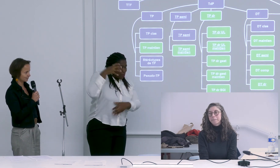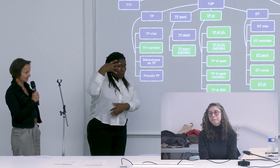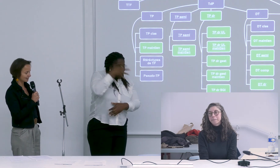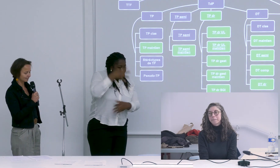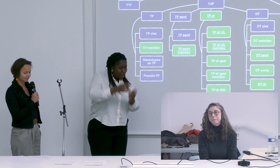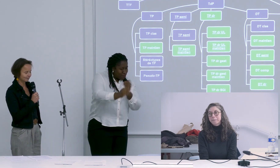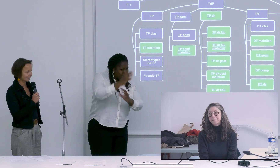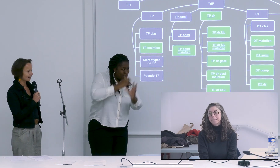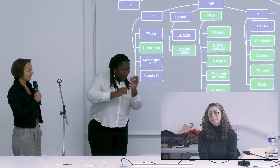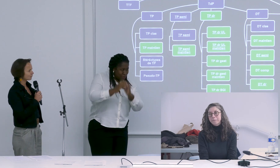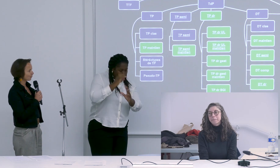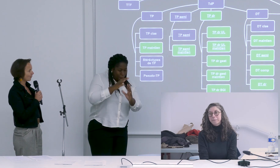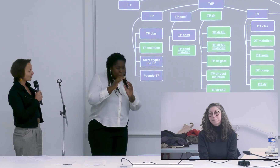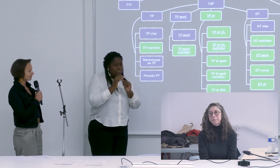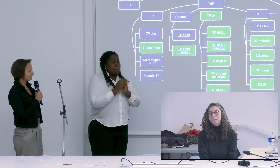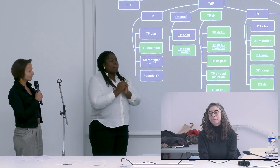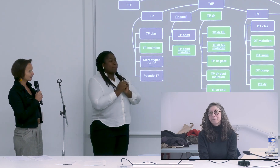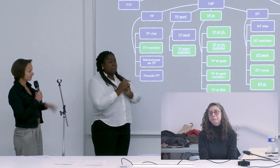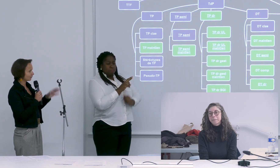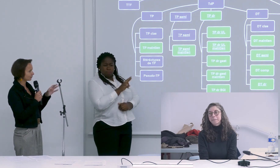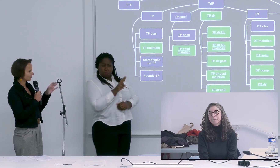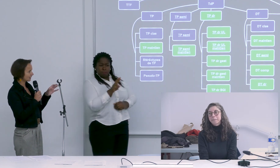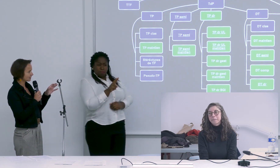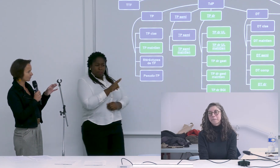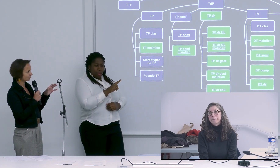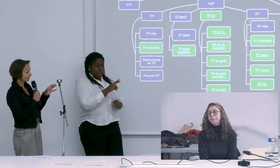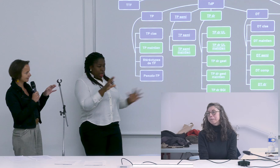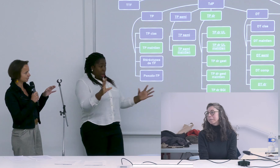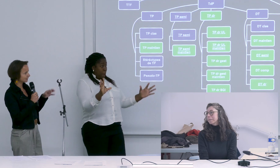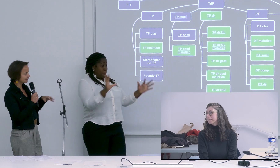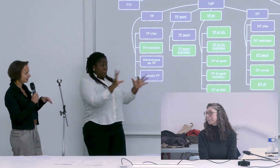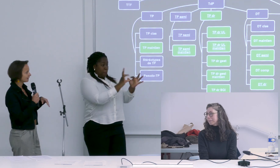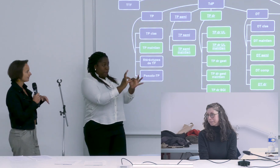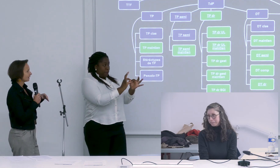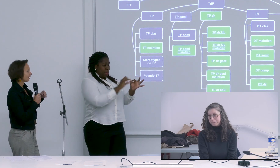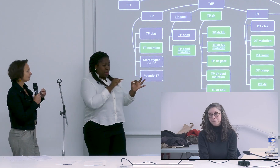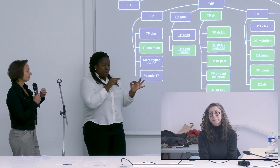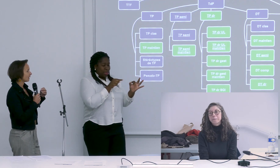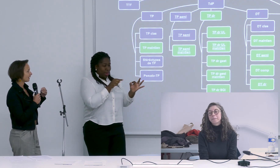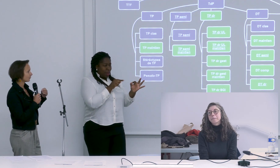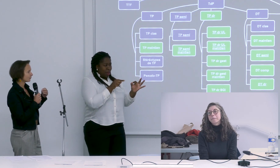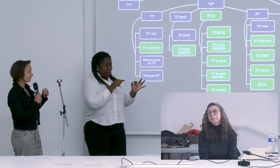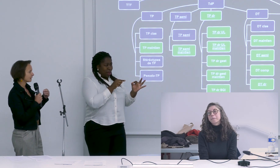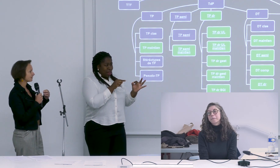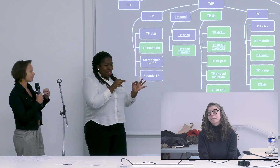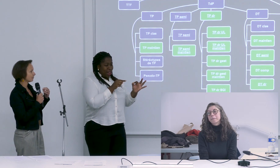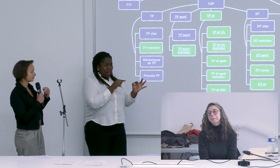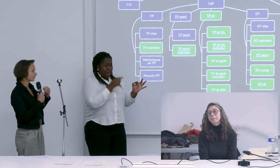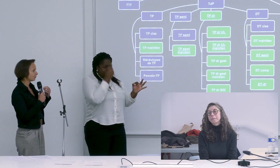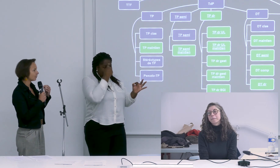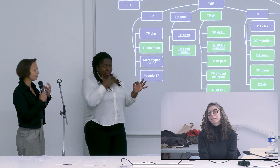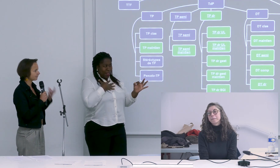Moncel et je crois que cette rencontre là se complétait aussi par la rencontre avec